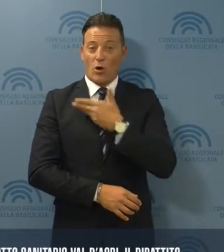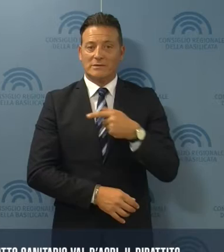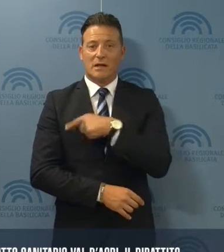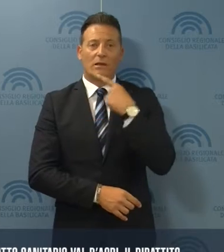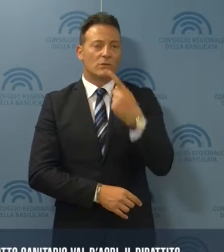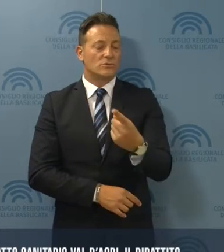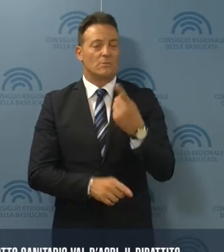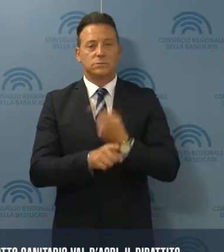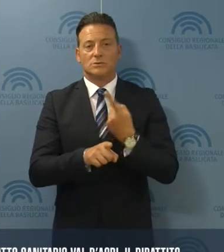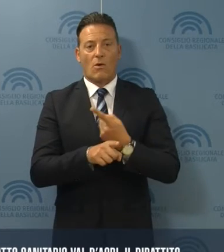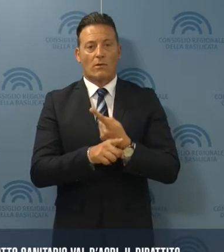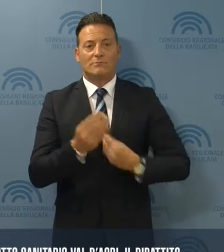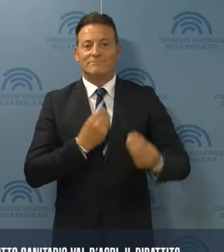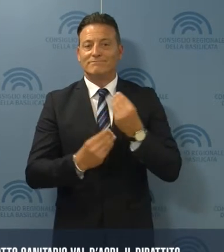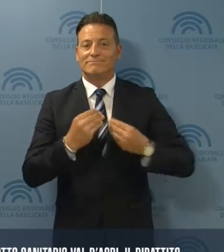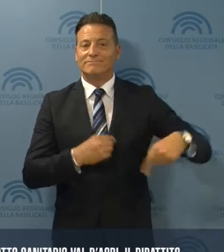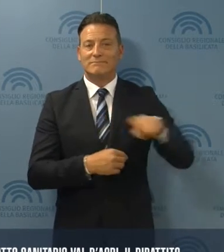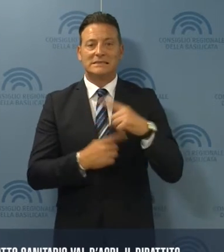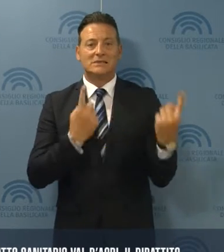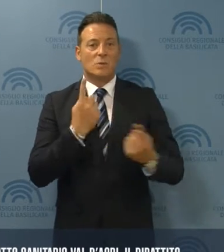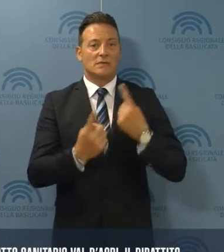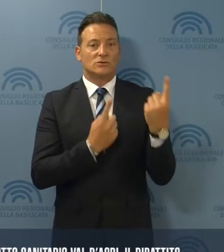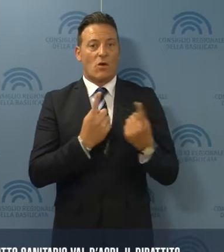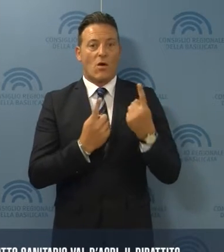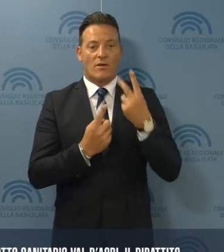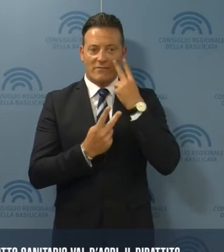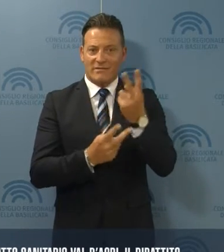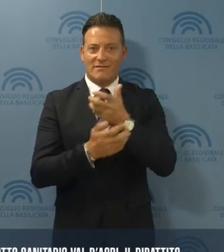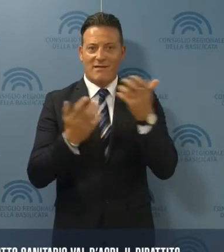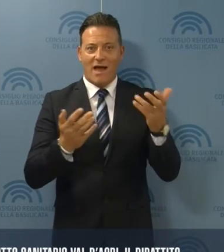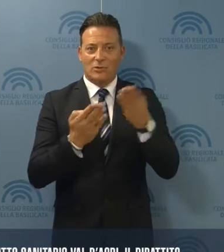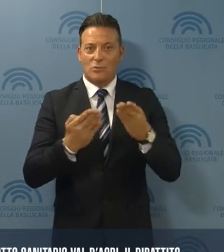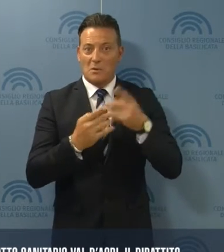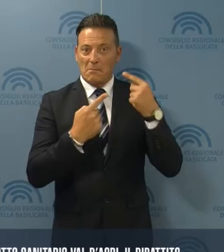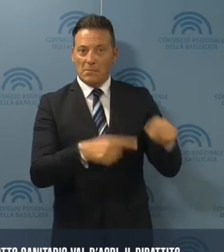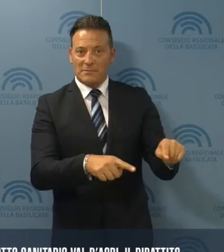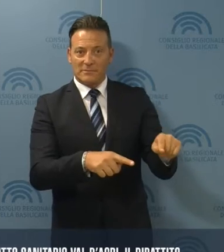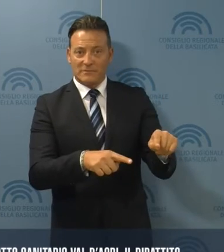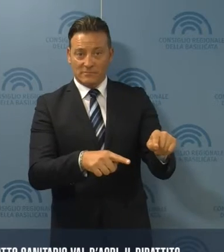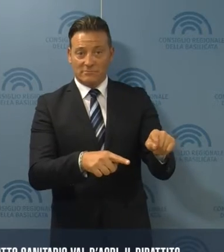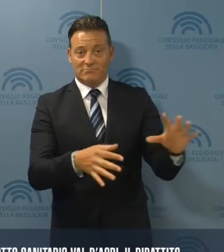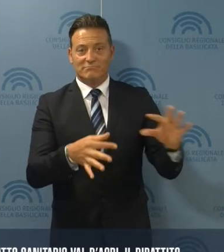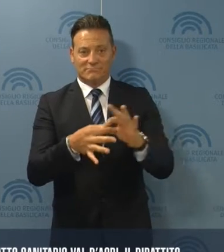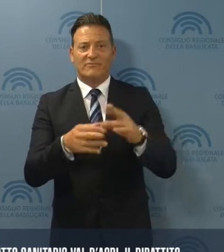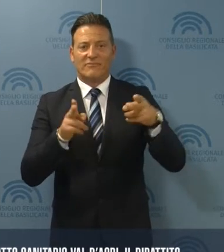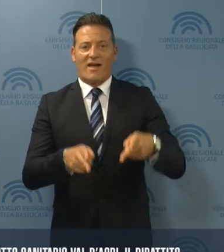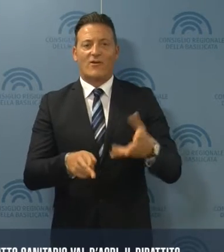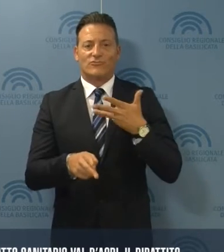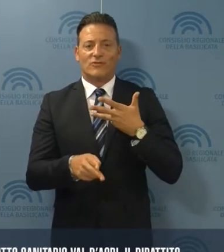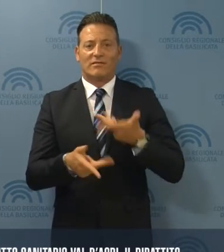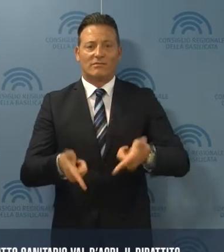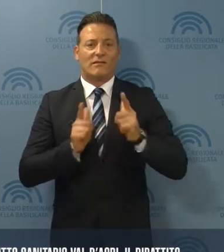occorre chiedersi se la situazione che emerge dallo studio è tale da poterci